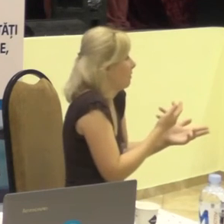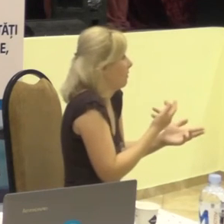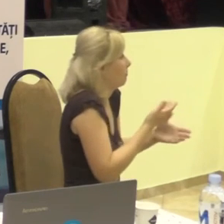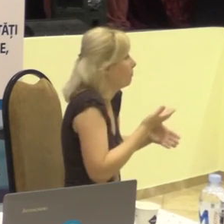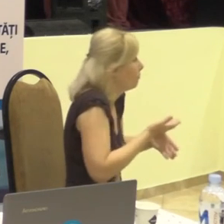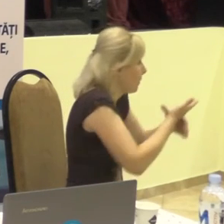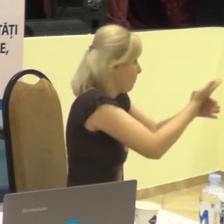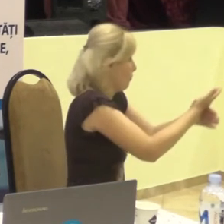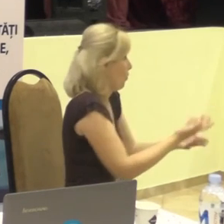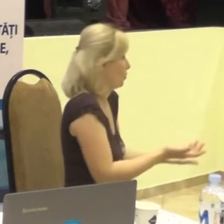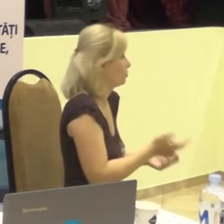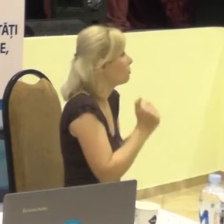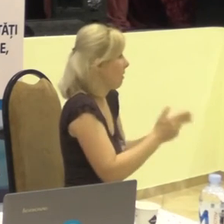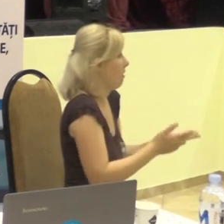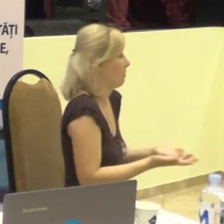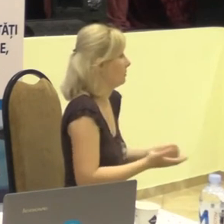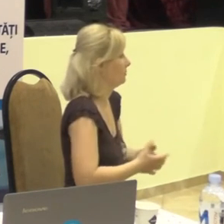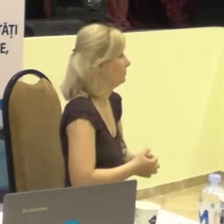mână de ajutor.